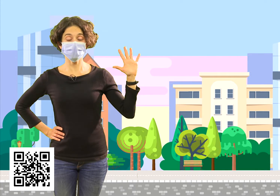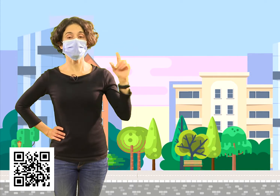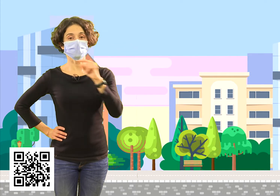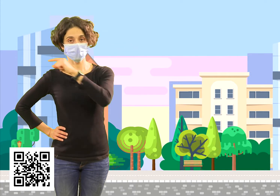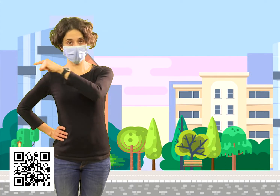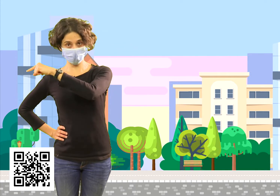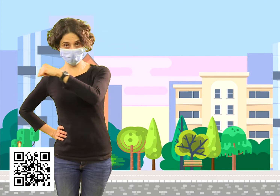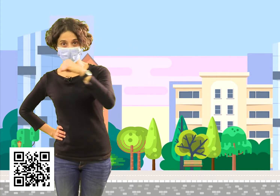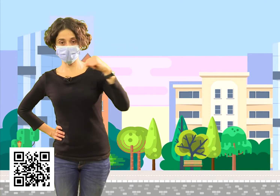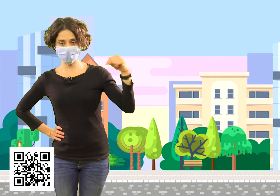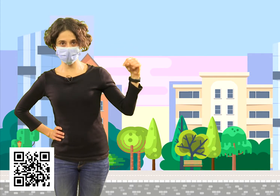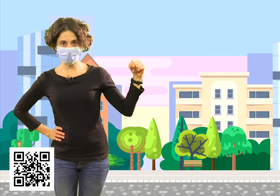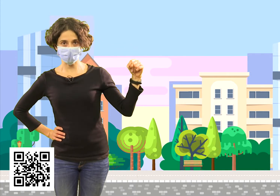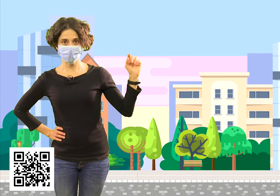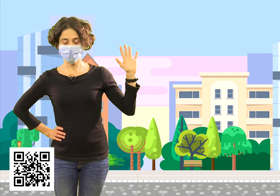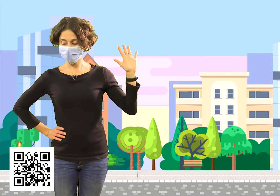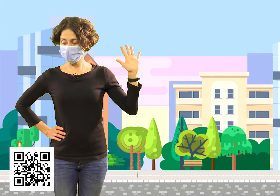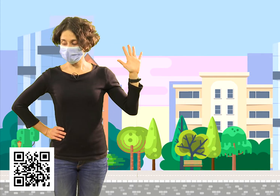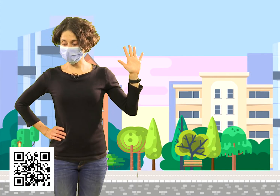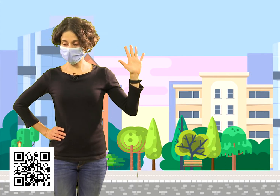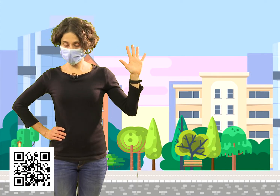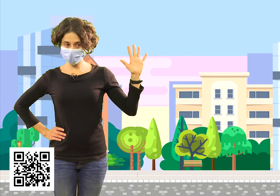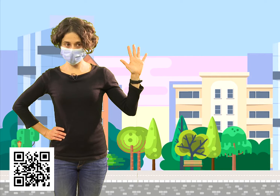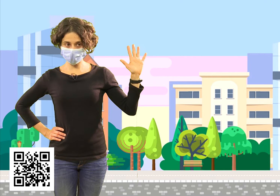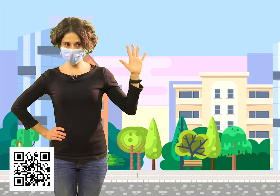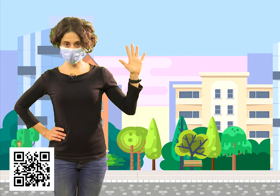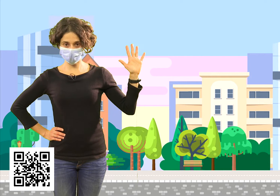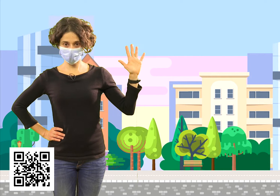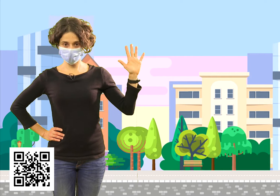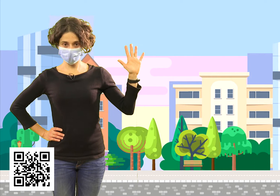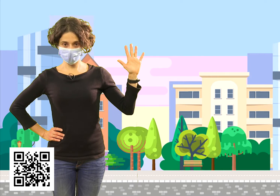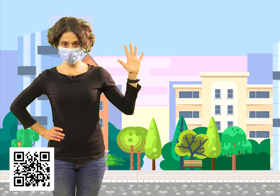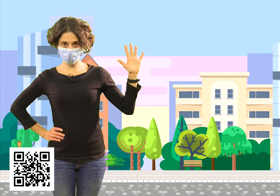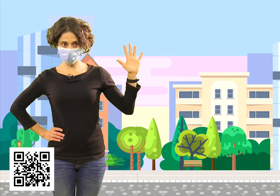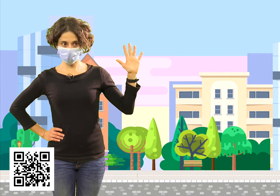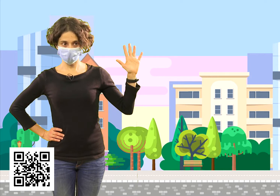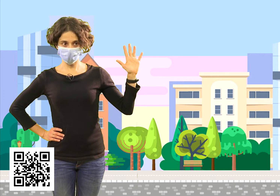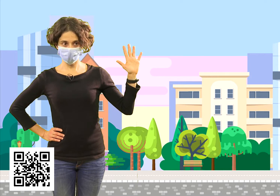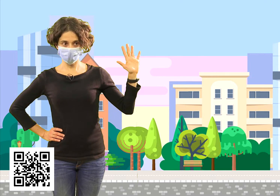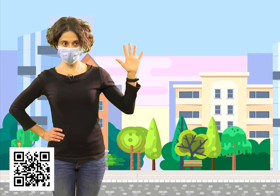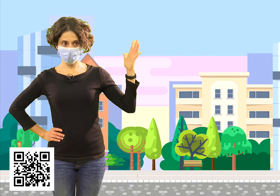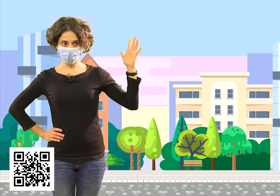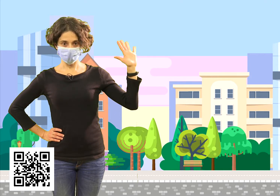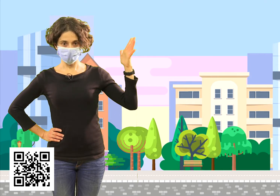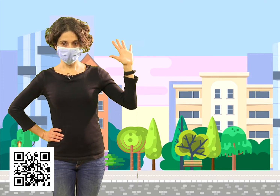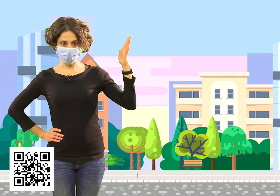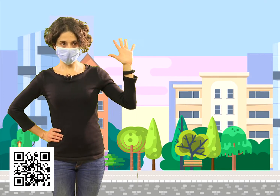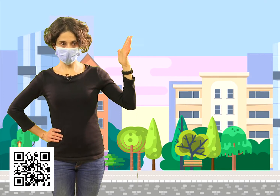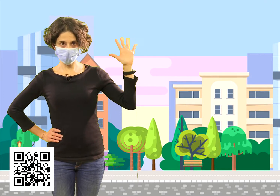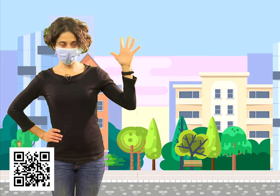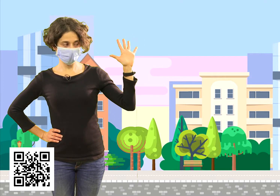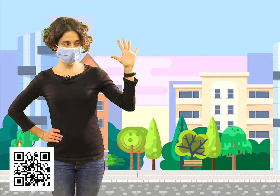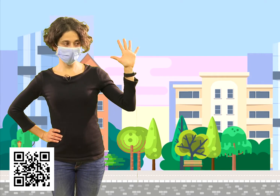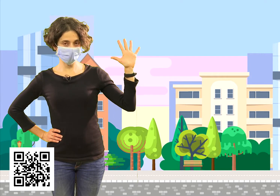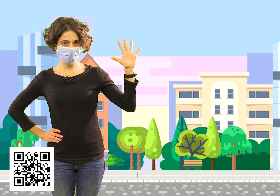leemos de izquierda a derecha. Si tengo en este brazo el 1 y